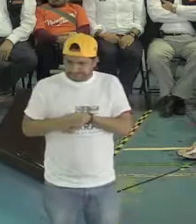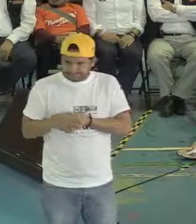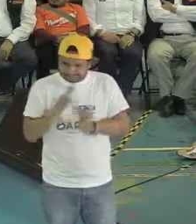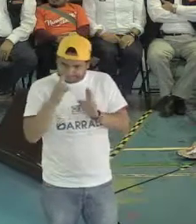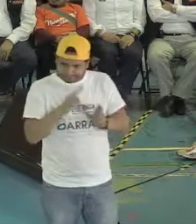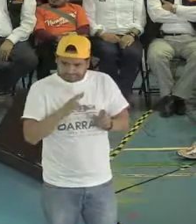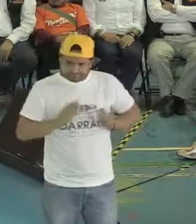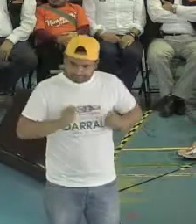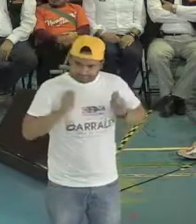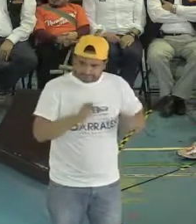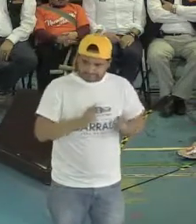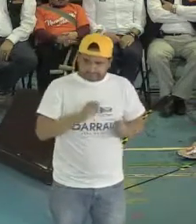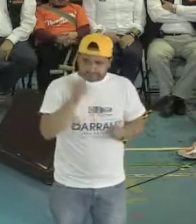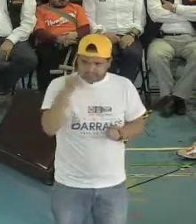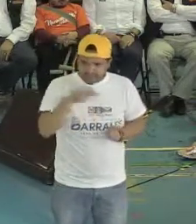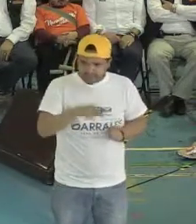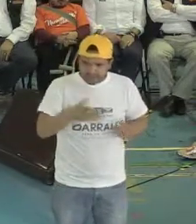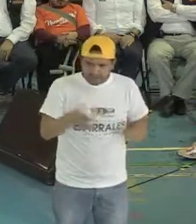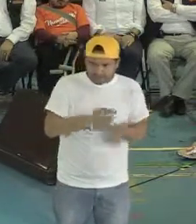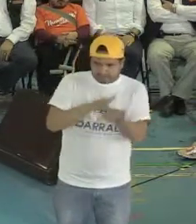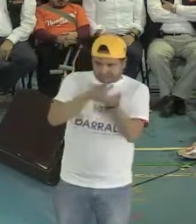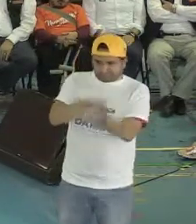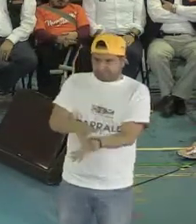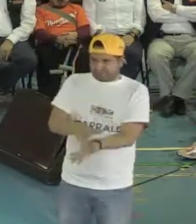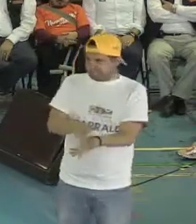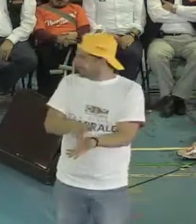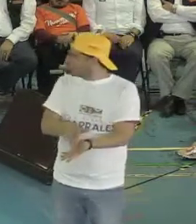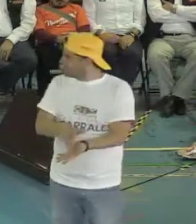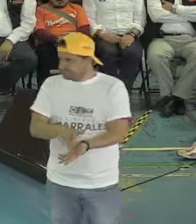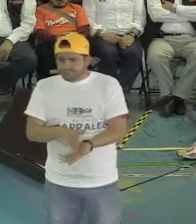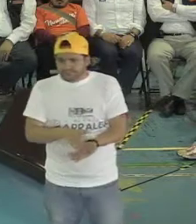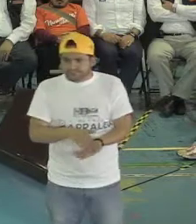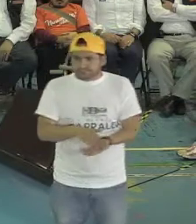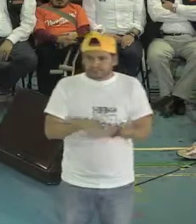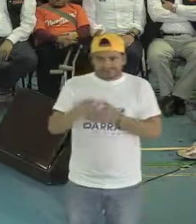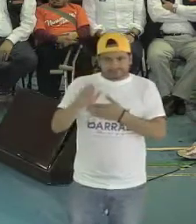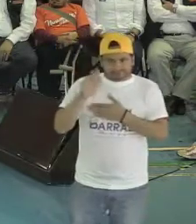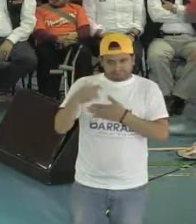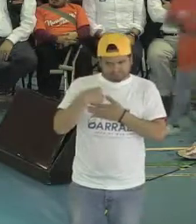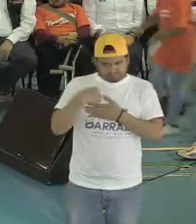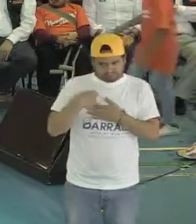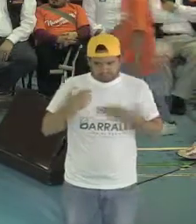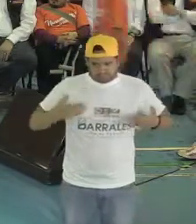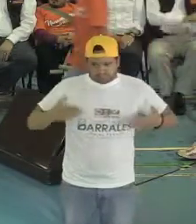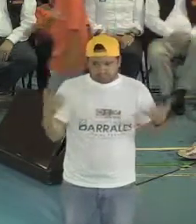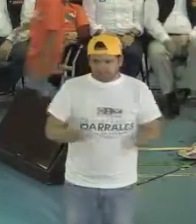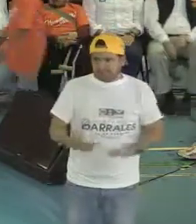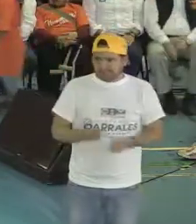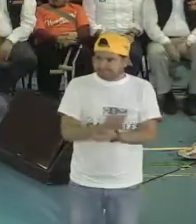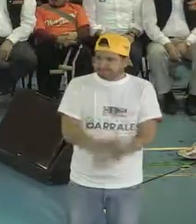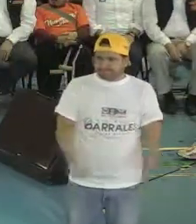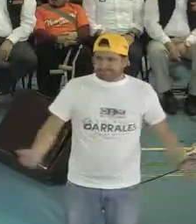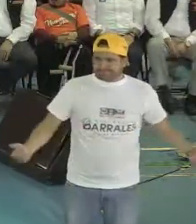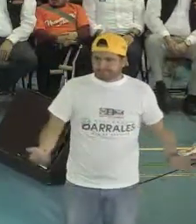condiciones para que eso sea menos complicado. Mi compromiso, porque además yo así lo he hecho, a diferencia de